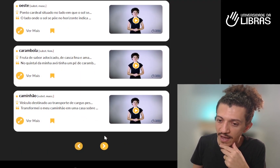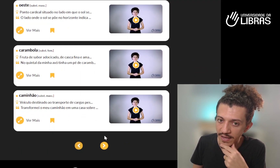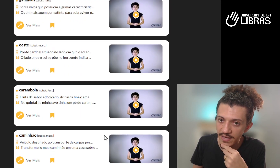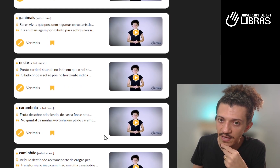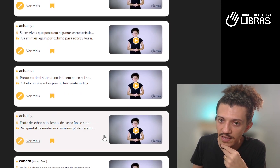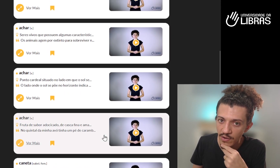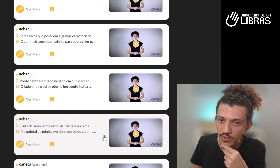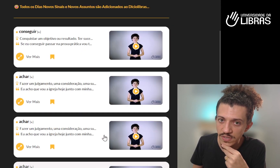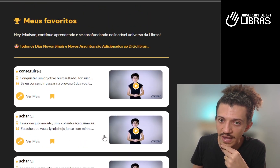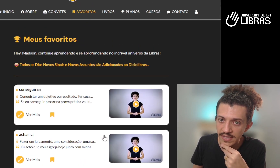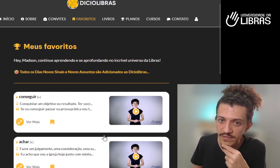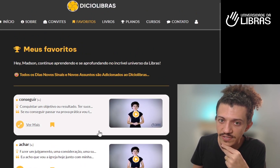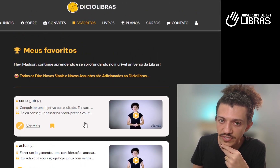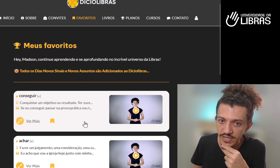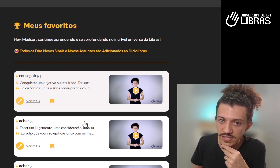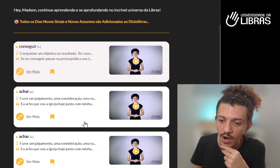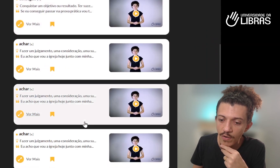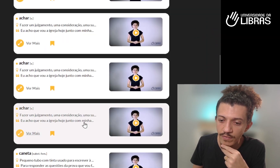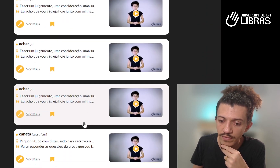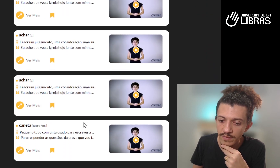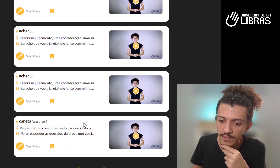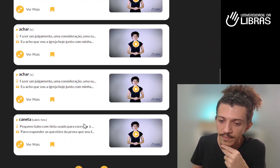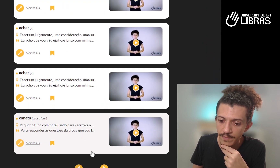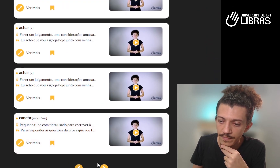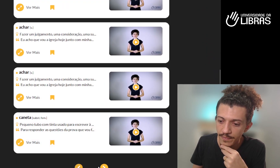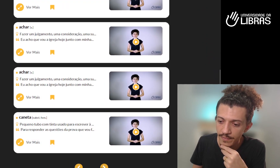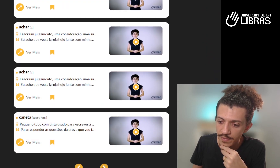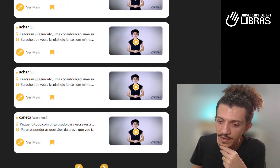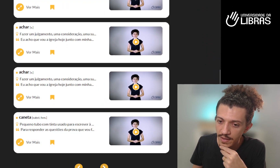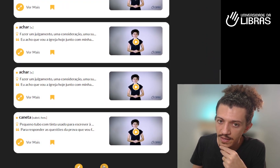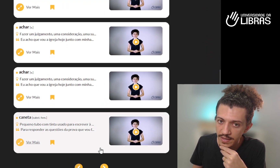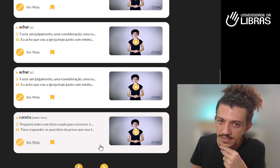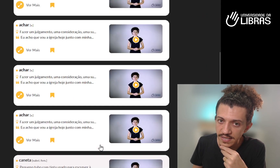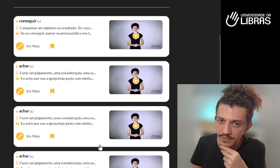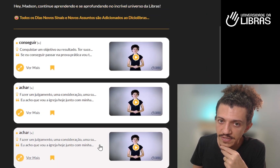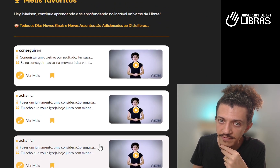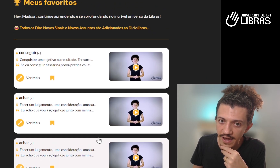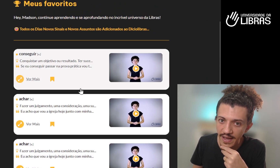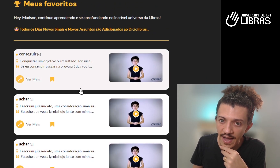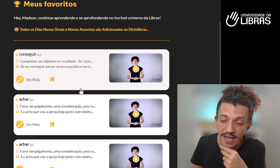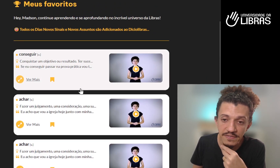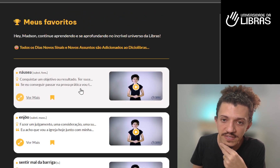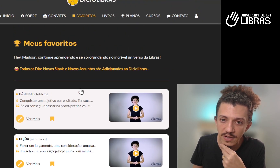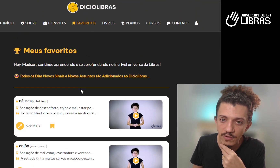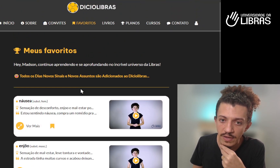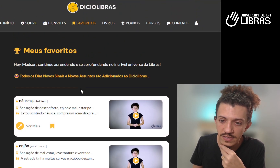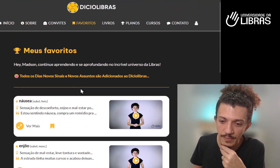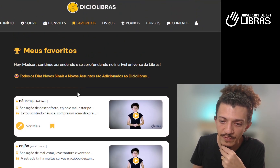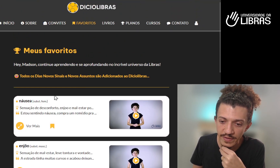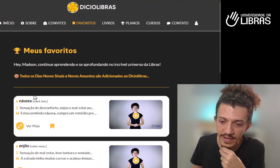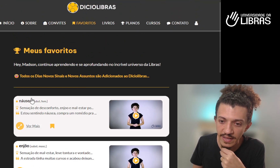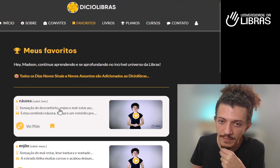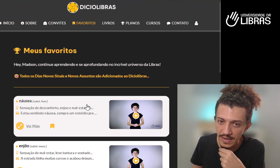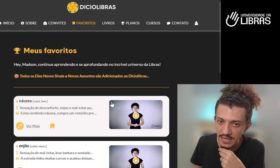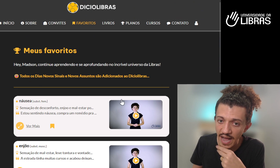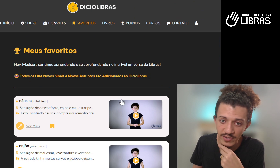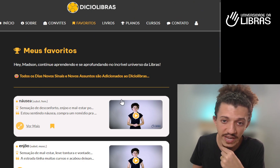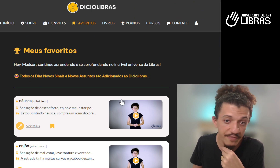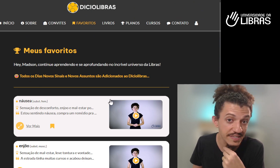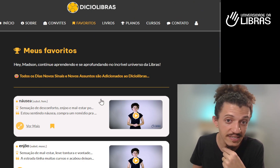aqui os sinais que você tinha salvo e assim você vai revisando se aprofundando ainda mais ah, já revisei